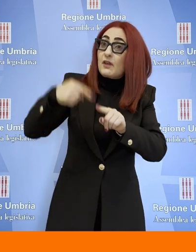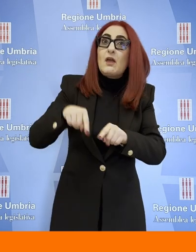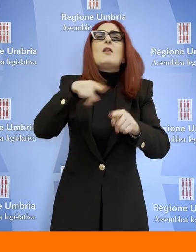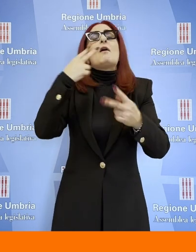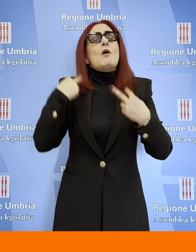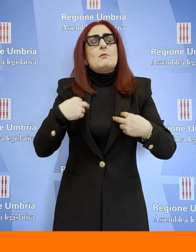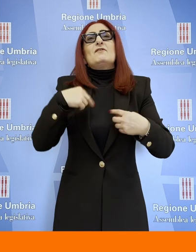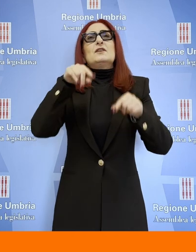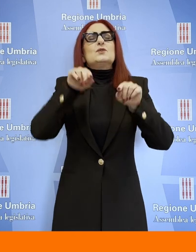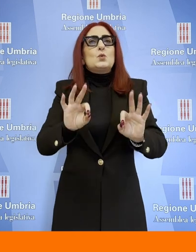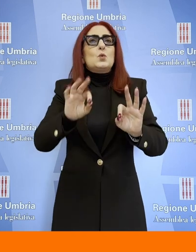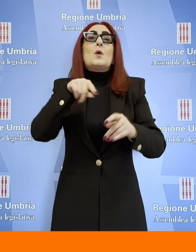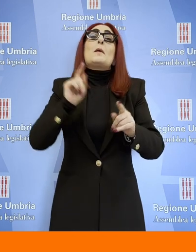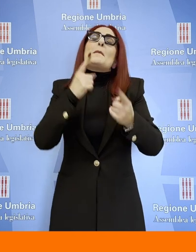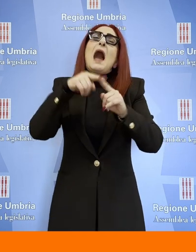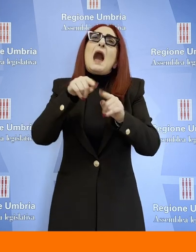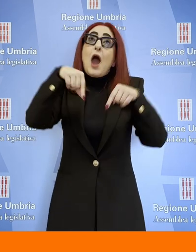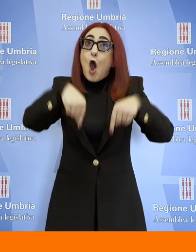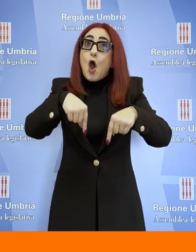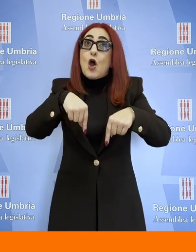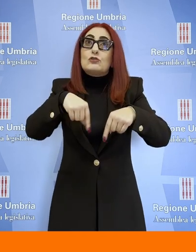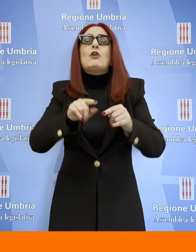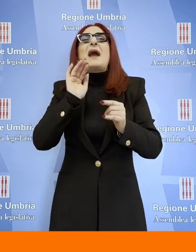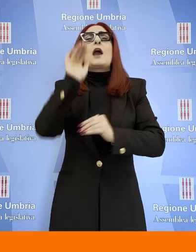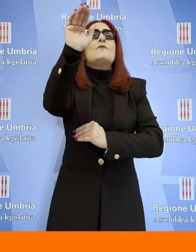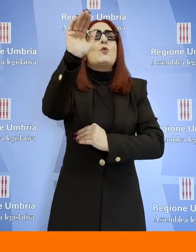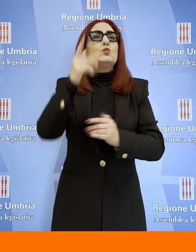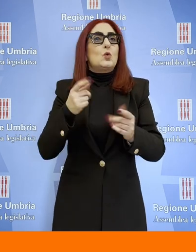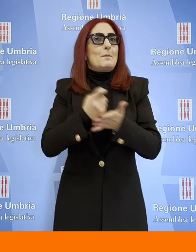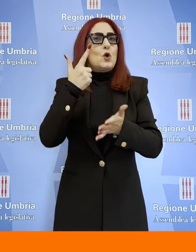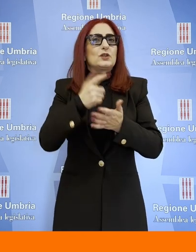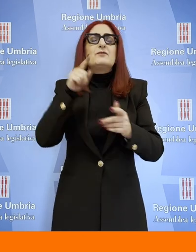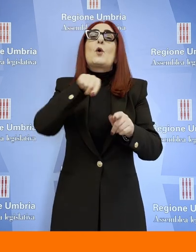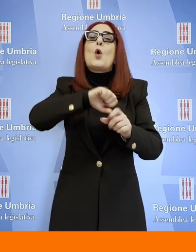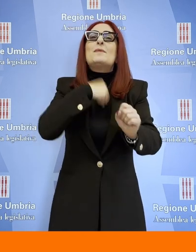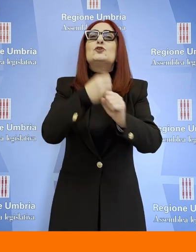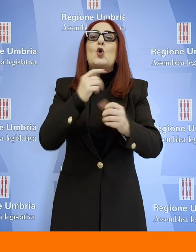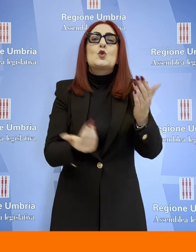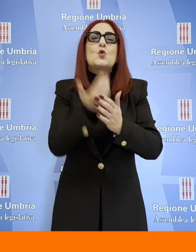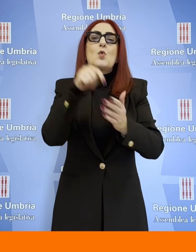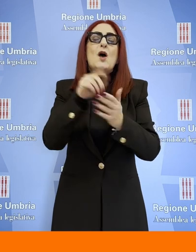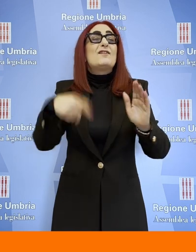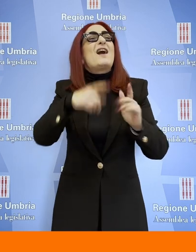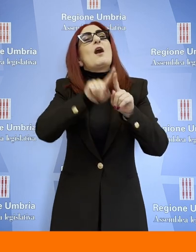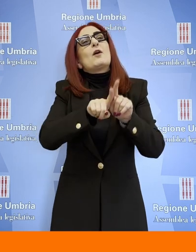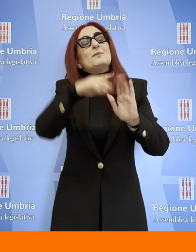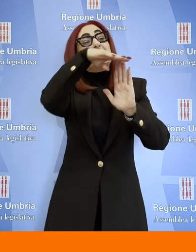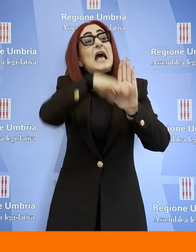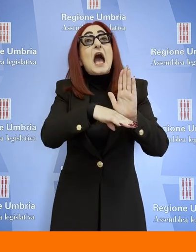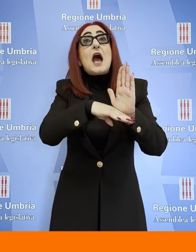inauguriamo una storia nuova, una carta costituzionale che prova a costruire una visione di prospettiva per questa regione nell'ambito